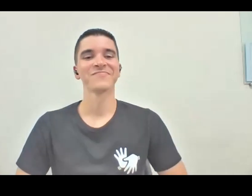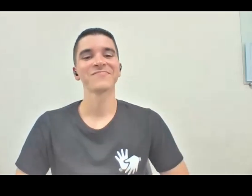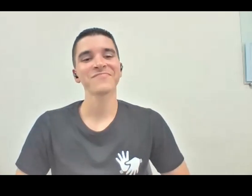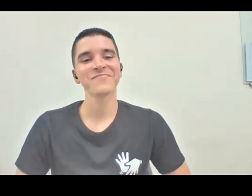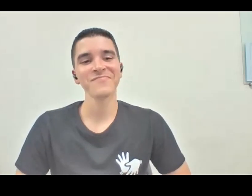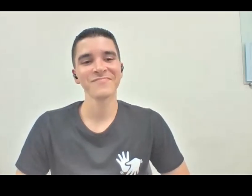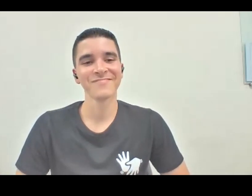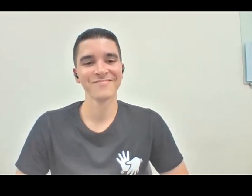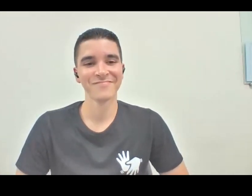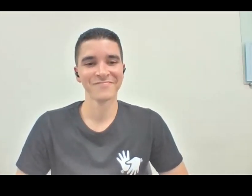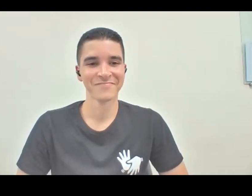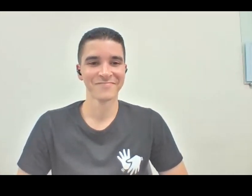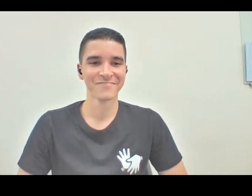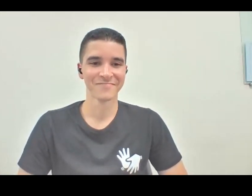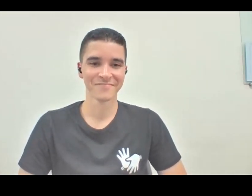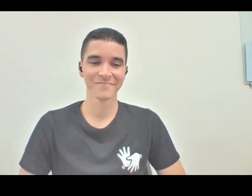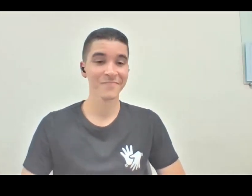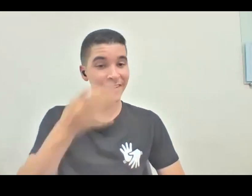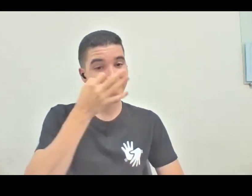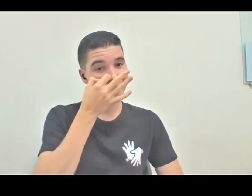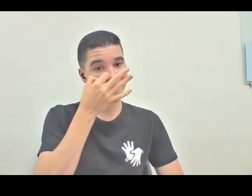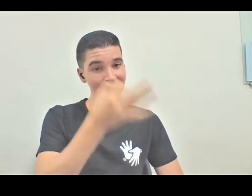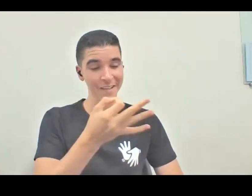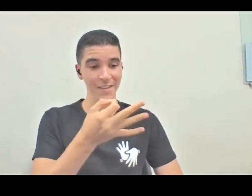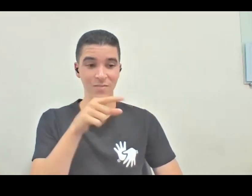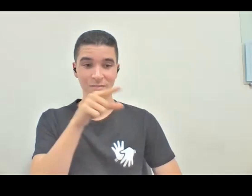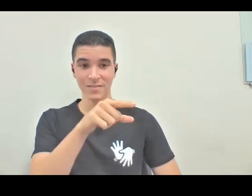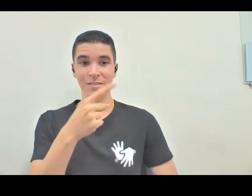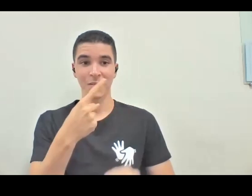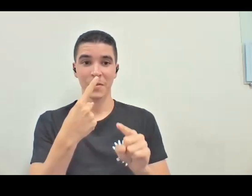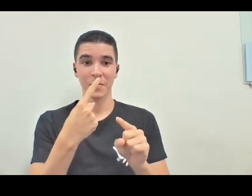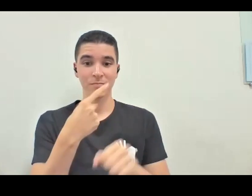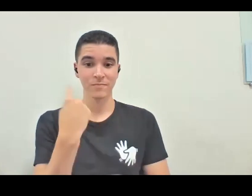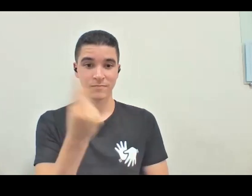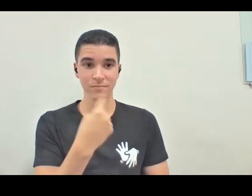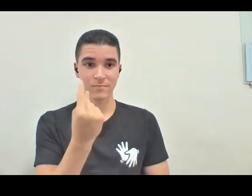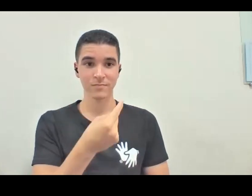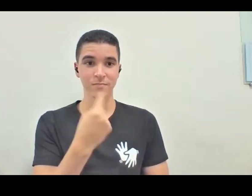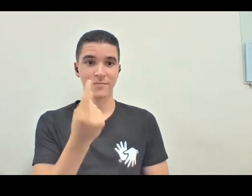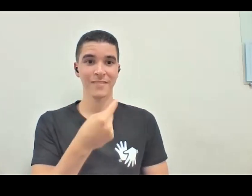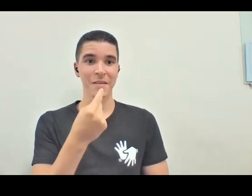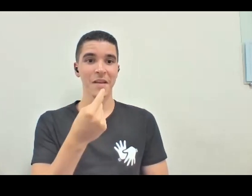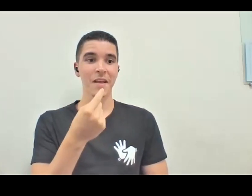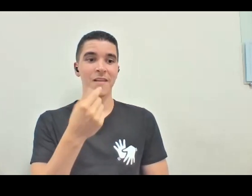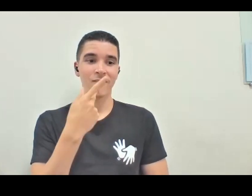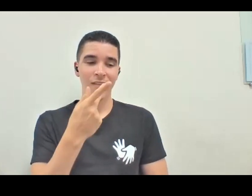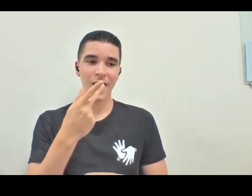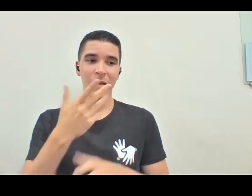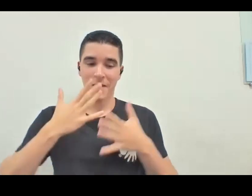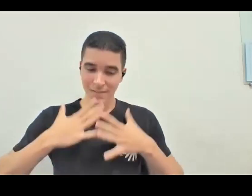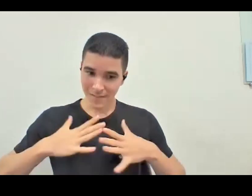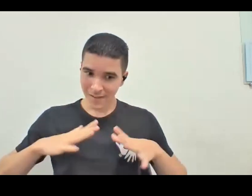Eu tô chamando a atenção disso pra gente dar uma desacelerada mesmo, porque